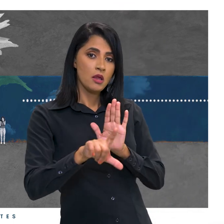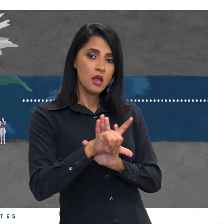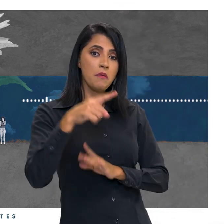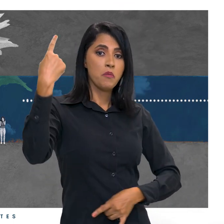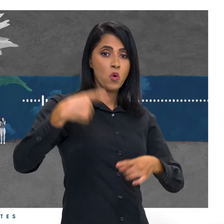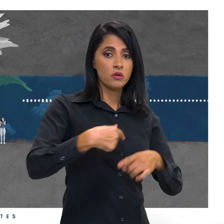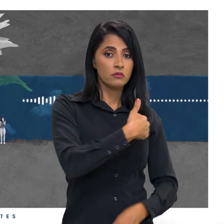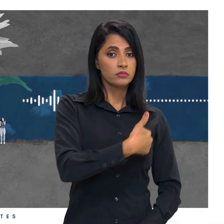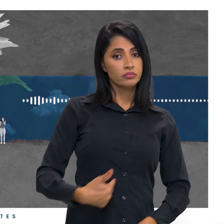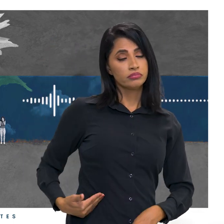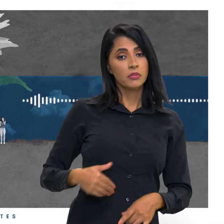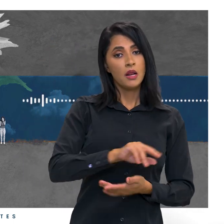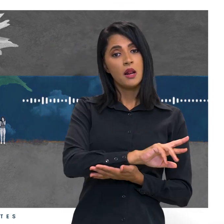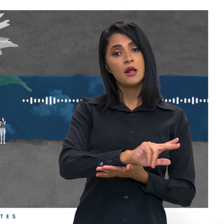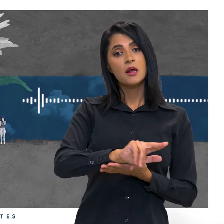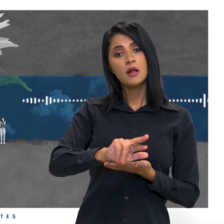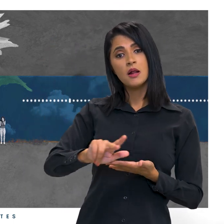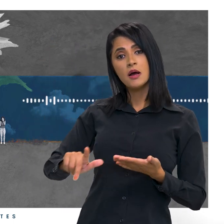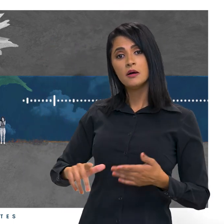públicas, etc.